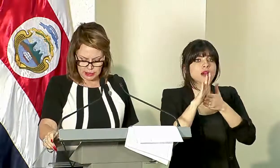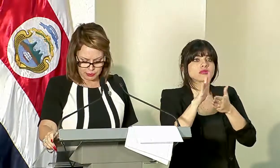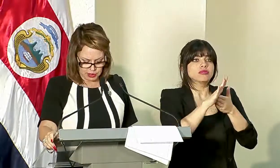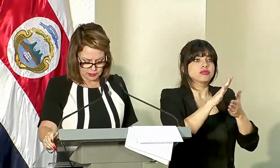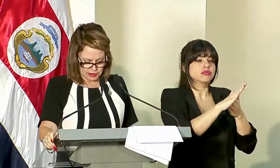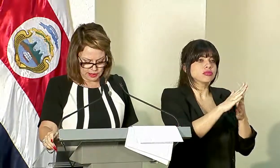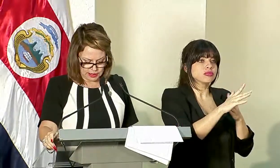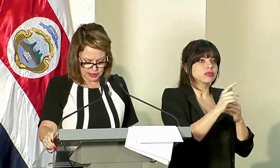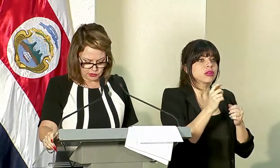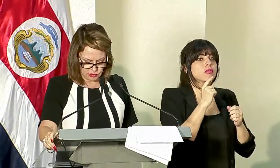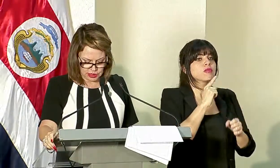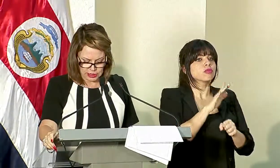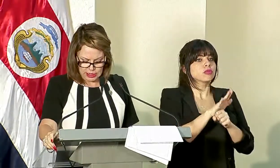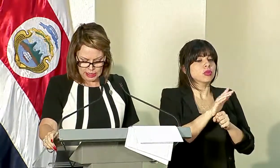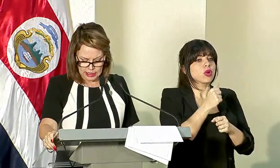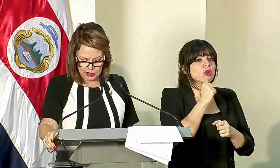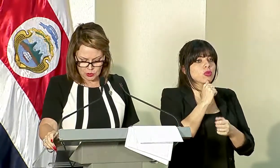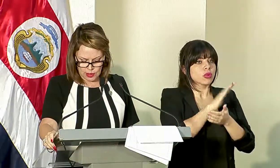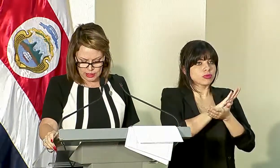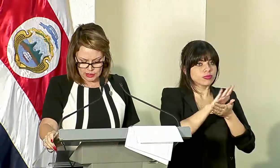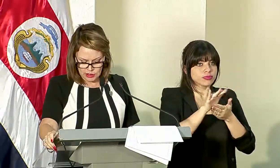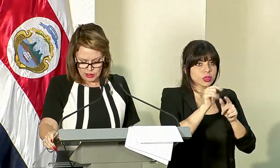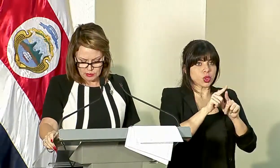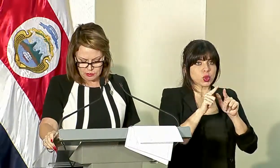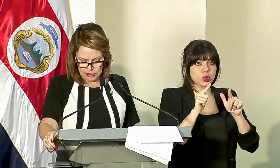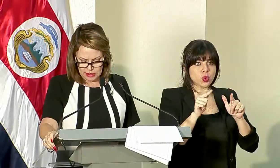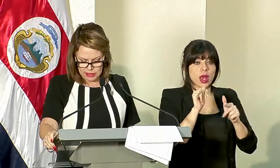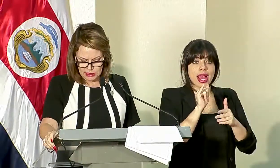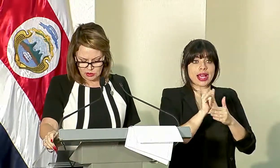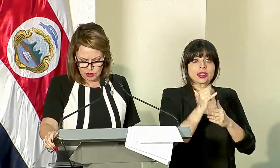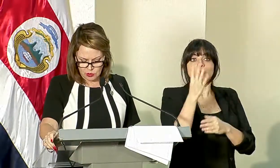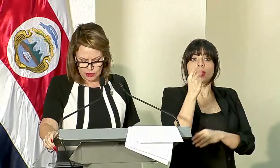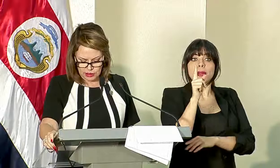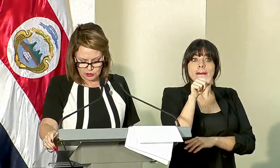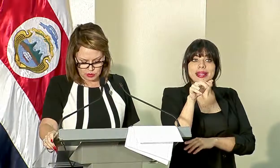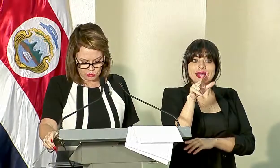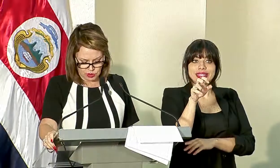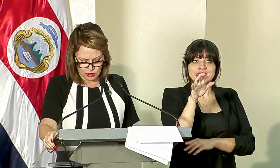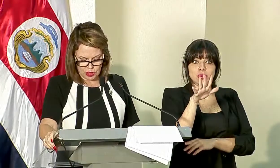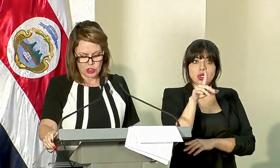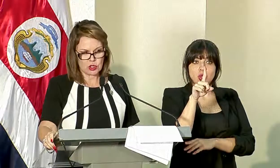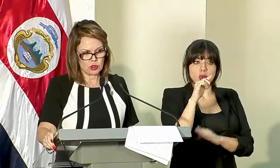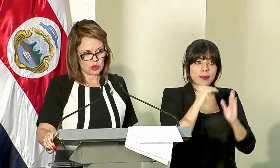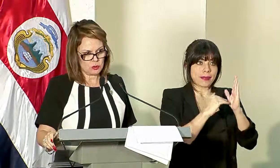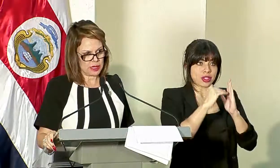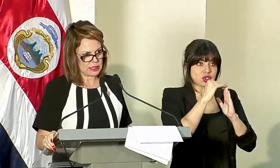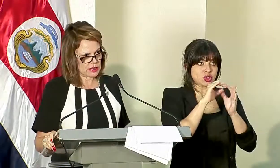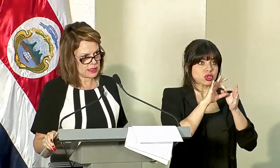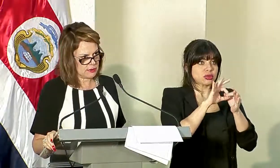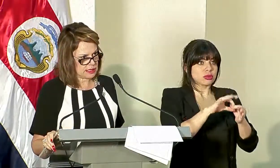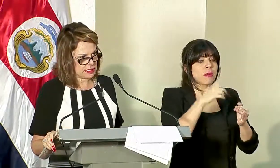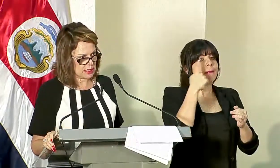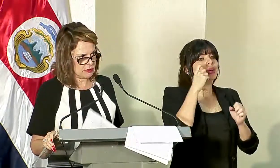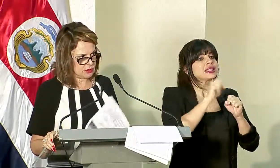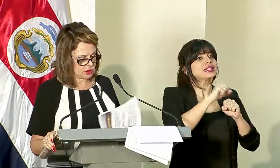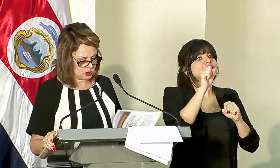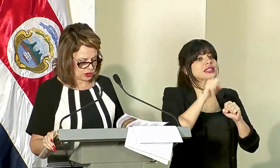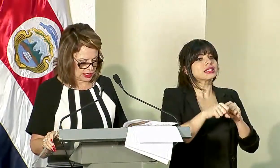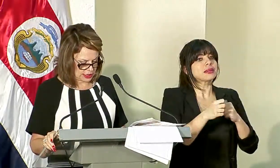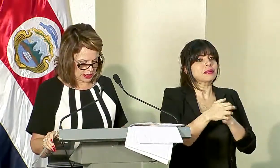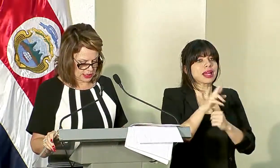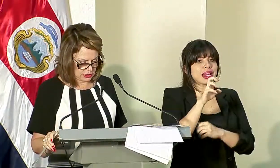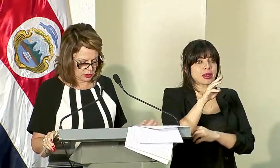garantizar la potabilidad de la zona, en las cuales 1 mil 351 millones son para sistemas de